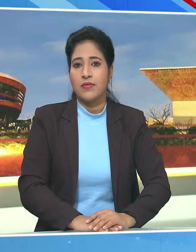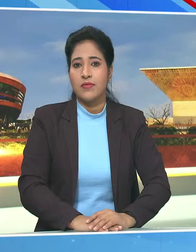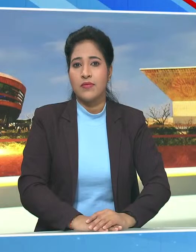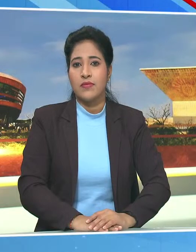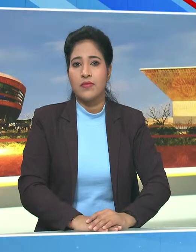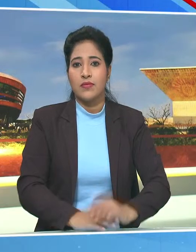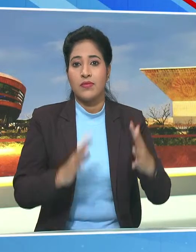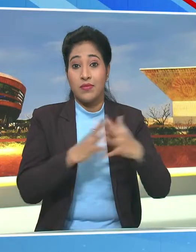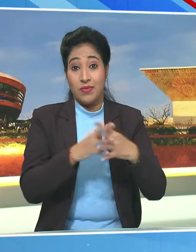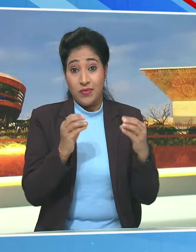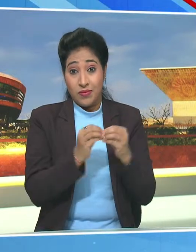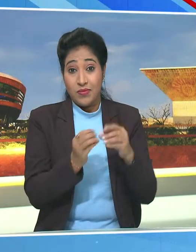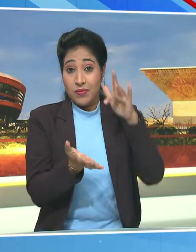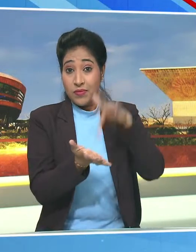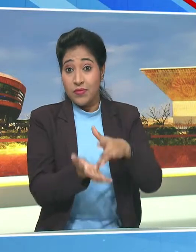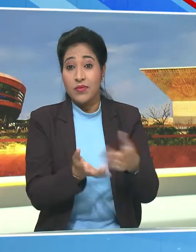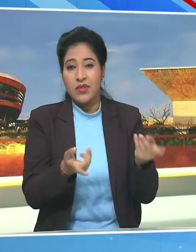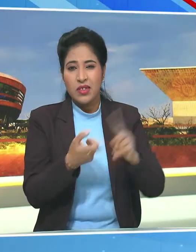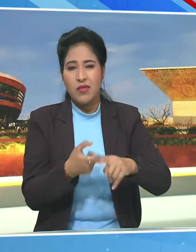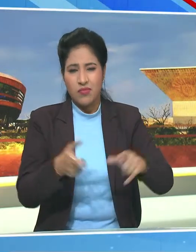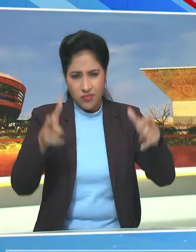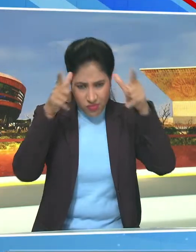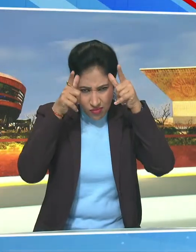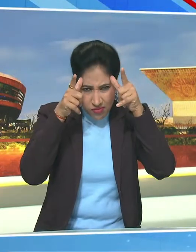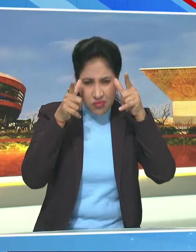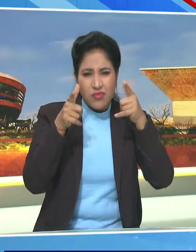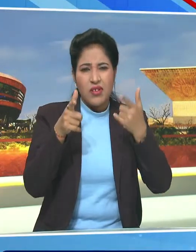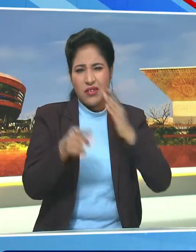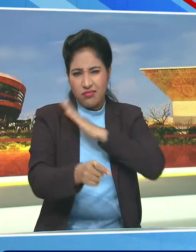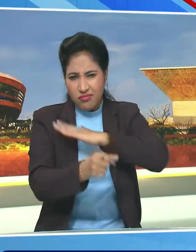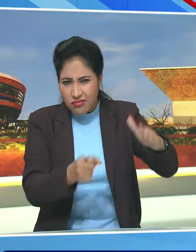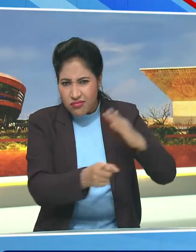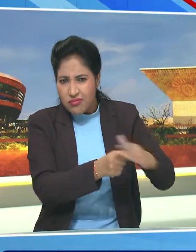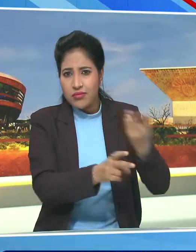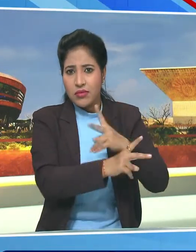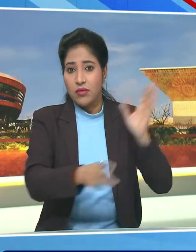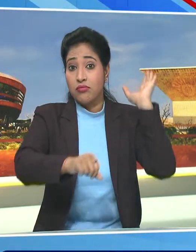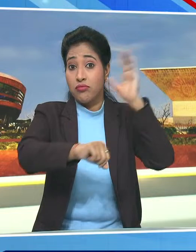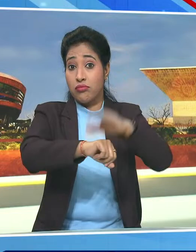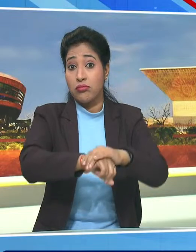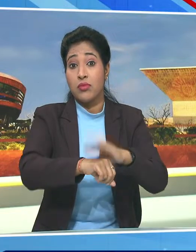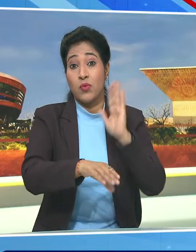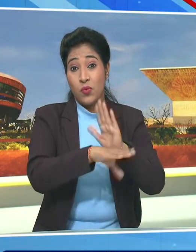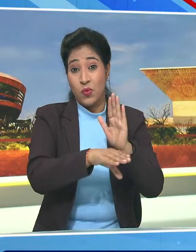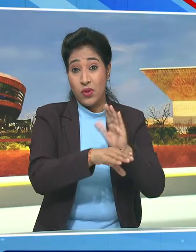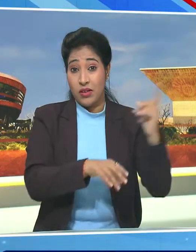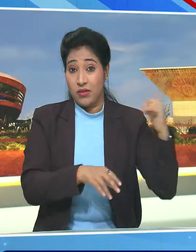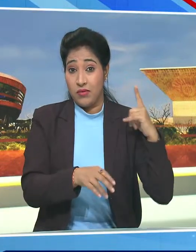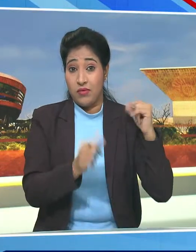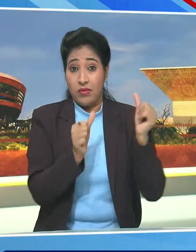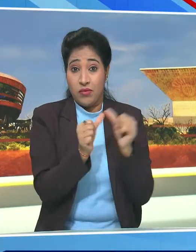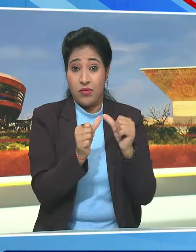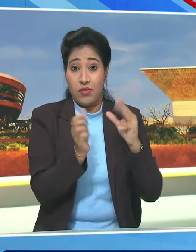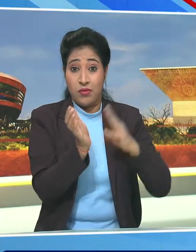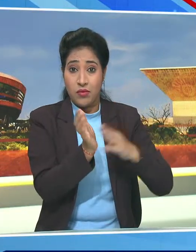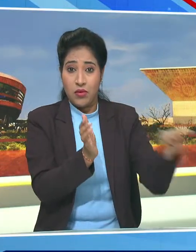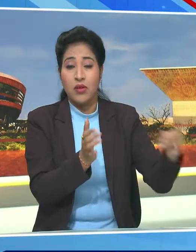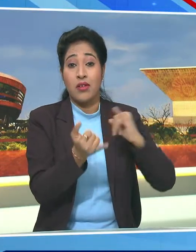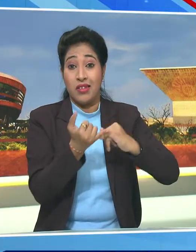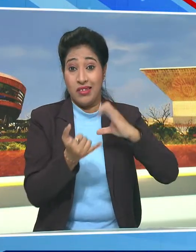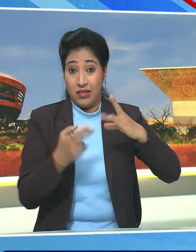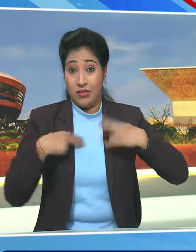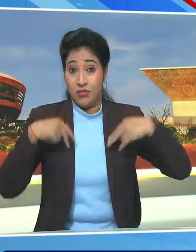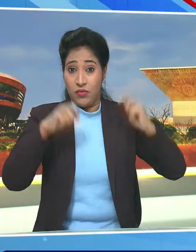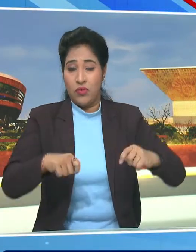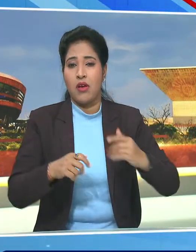पश्रिम मंगाल पशु तसकरी मामले में गरफतार प्रमूल कॉंग्रिस नेता अनुप्रता मंडल को सुप्रिम कोट से राहत नहीं मिली